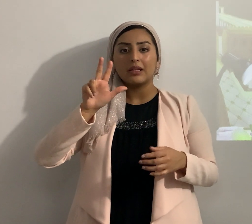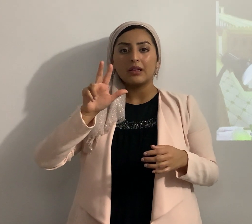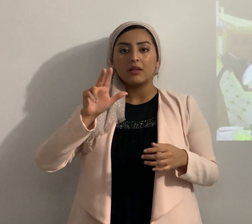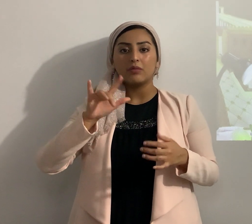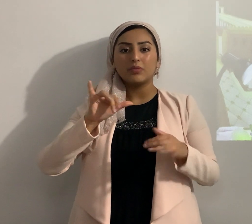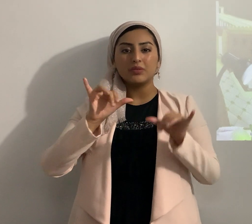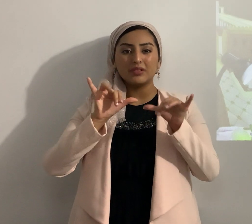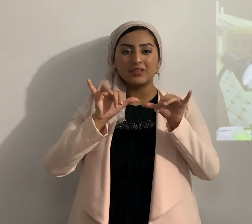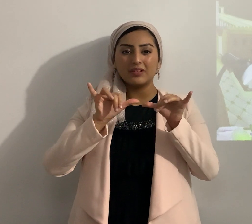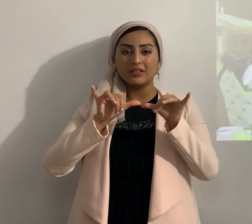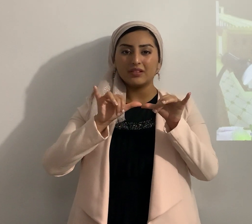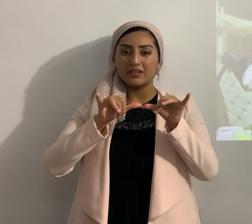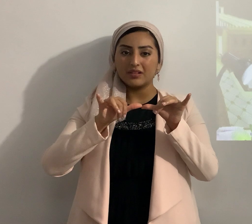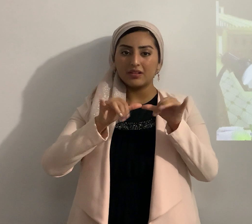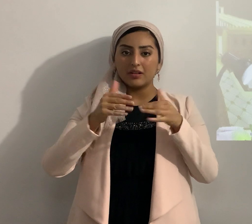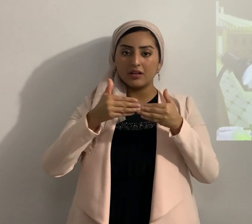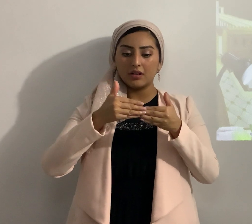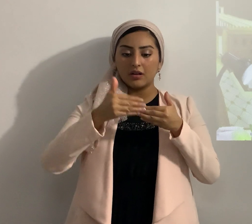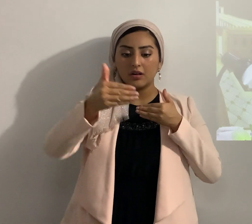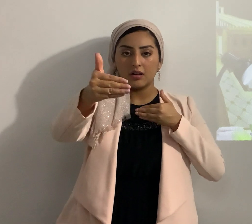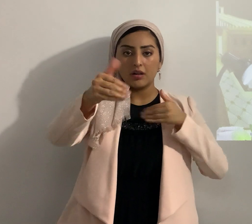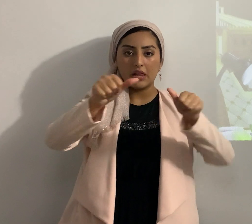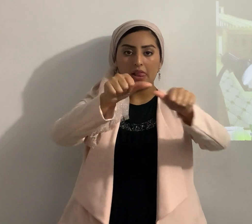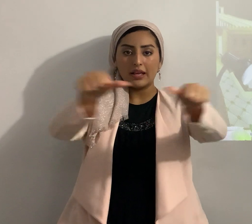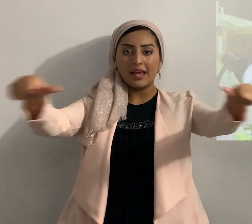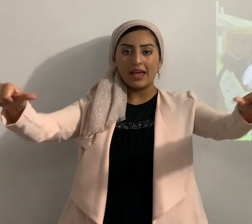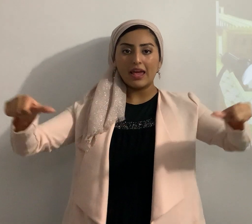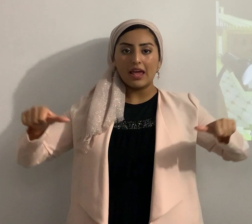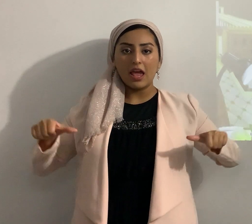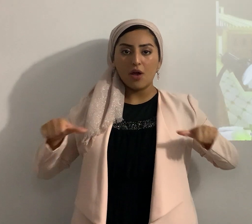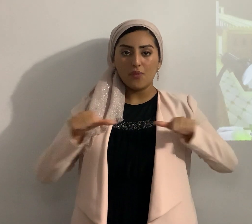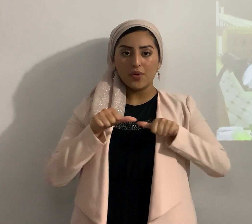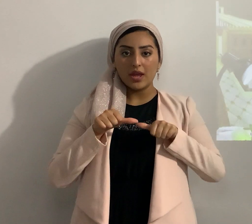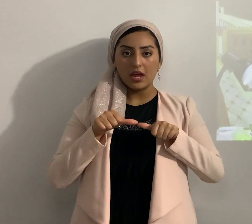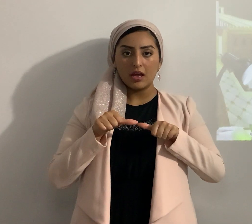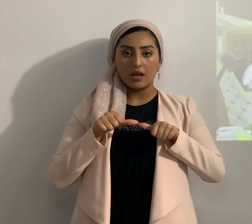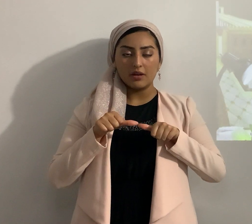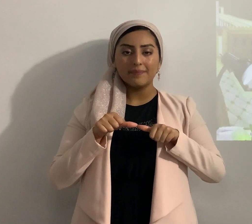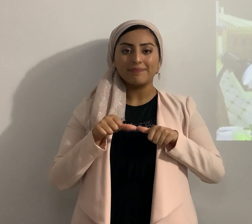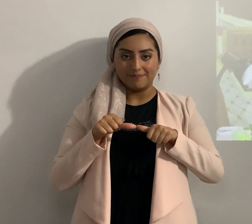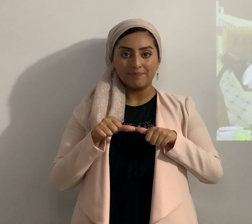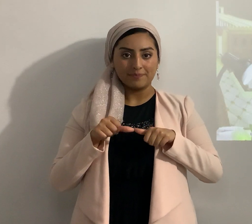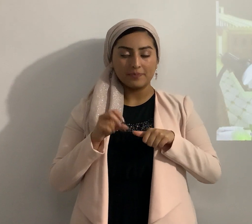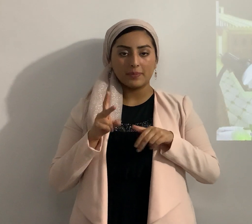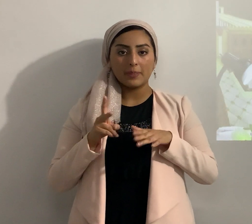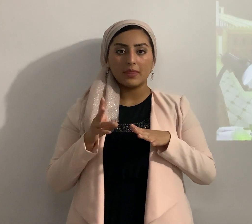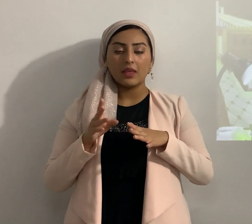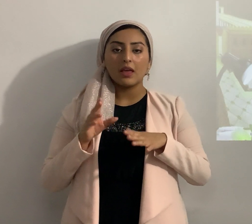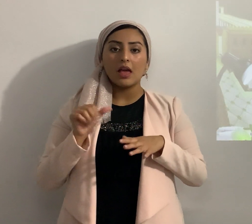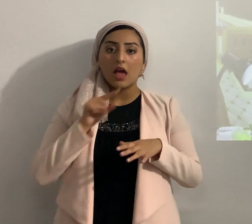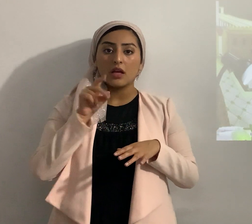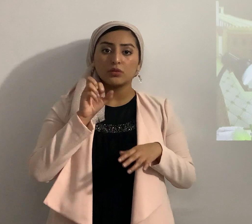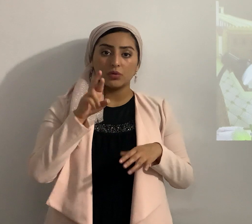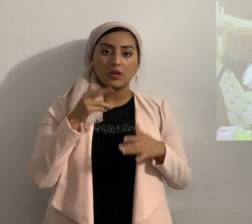refiero en si de circunferencia se acuerdan las vueltas y demás ok ahora Azor tenía 80